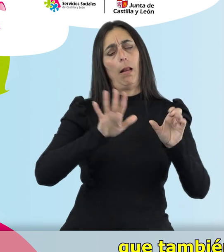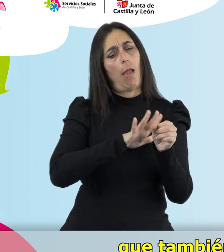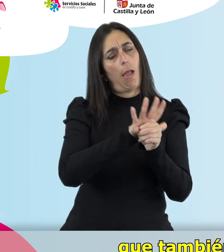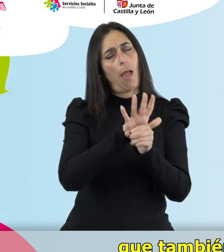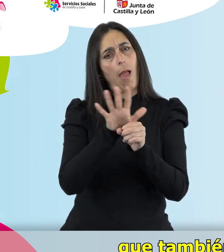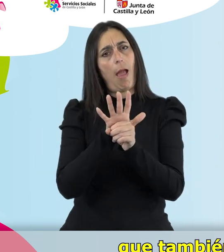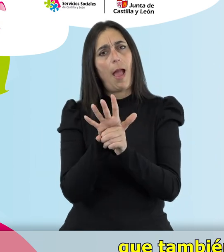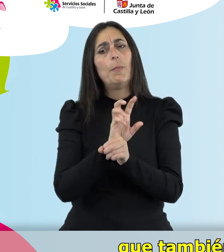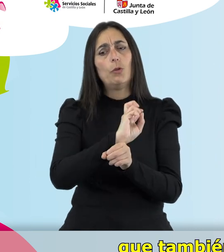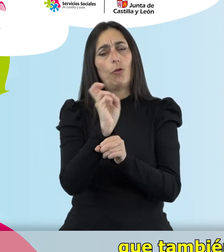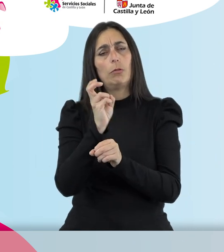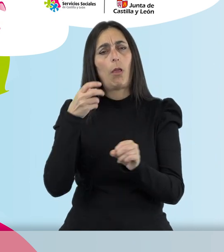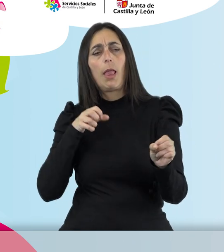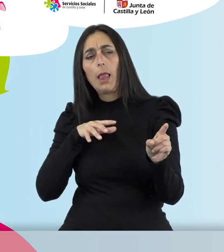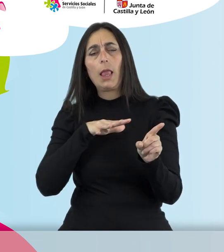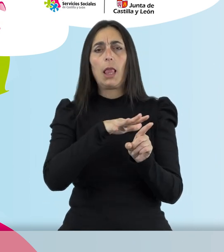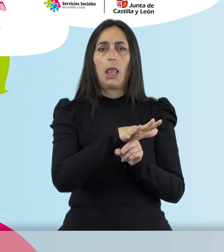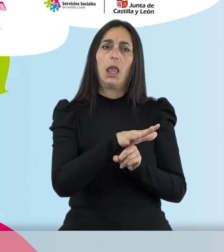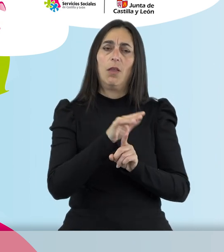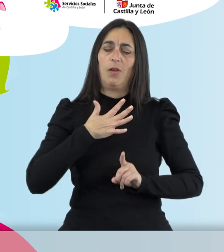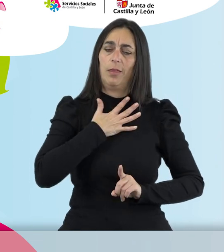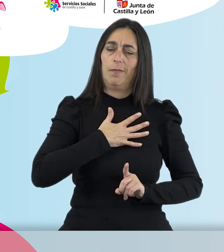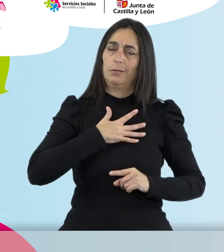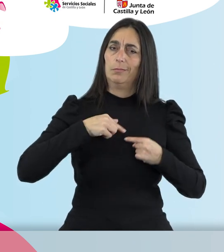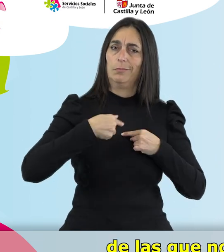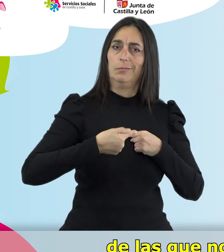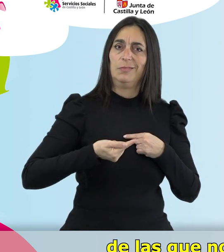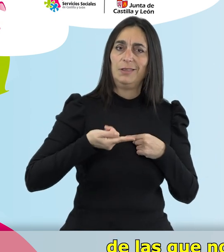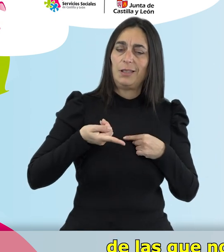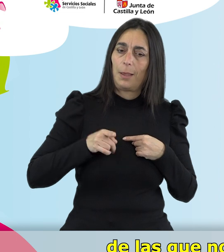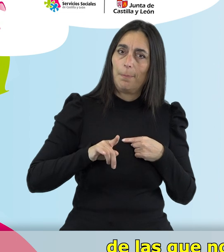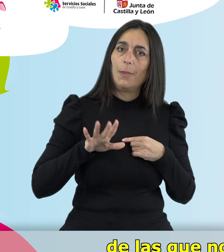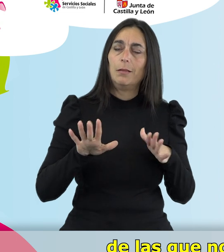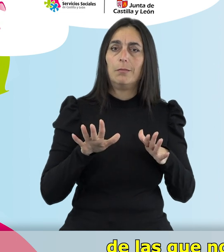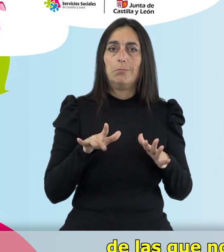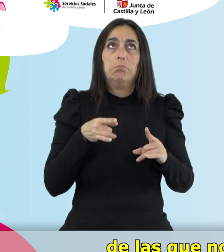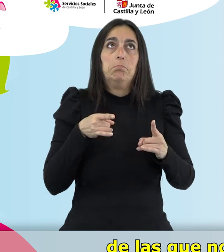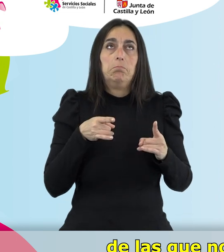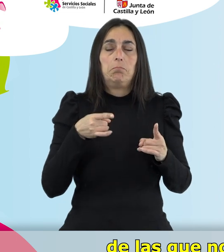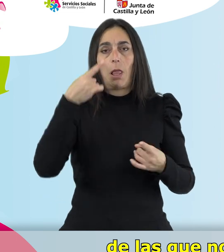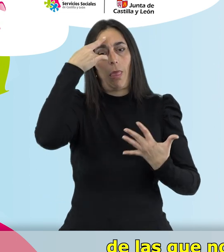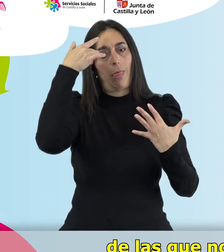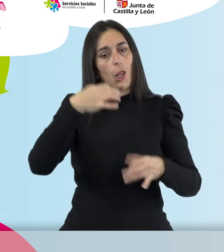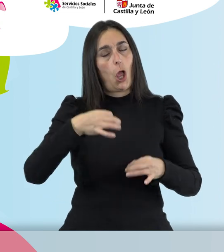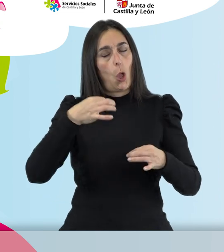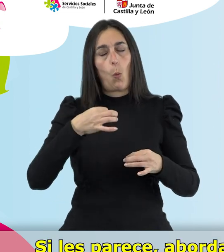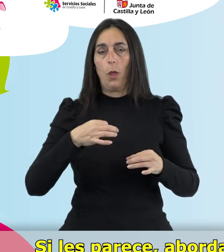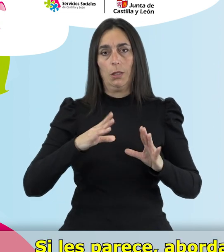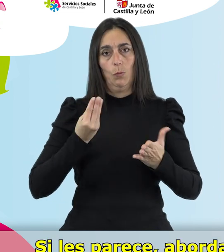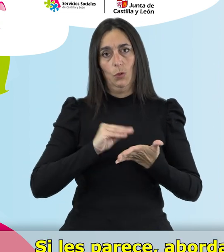que también tienen una gran influencia en nuestro bienestar cotidiano, de las que no siempre somos conscientes.